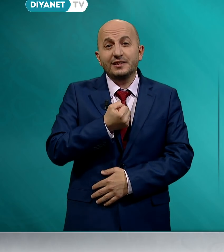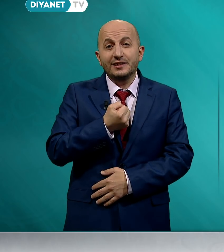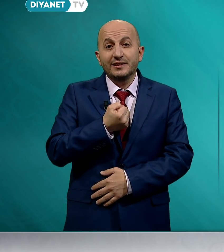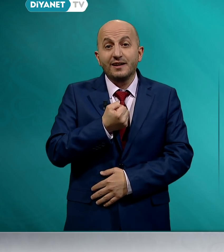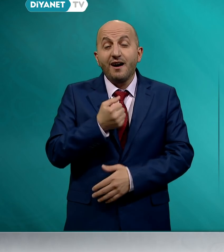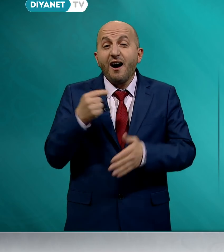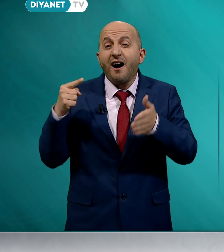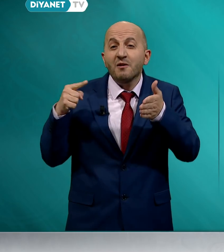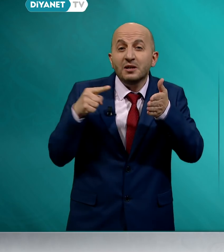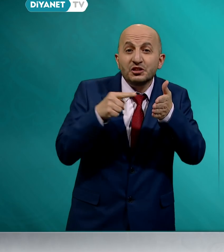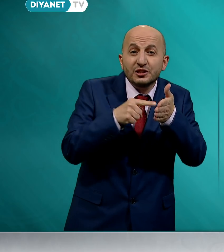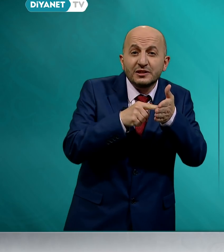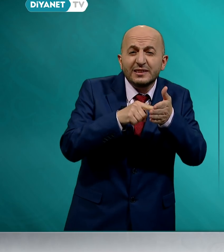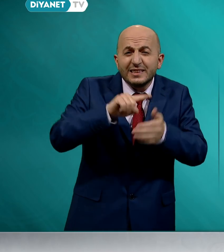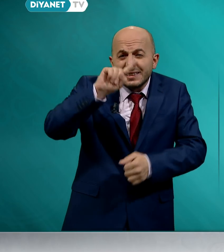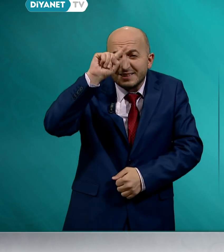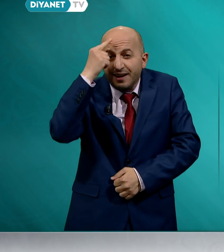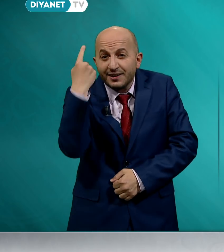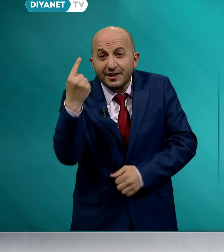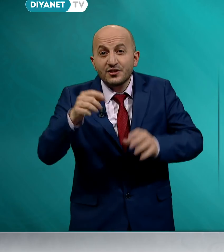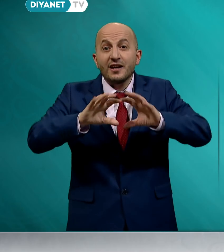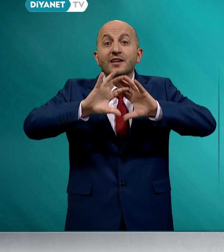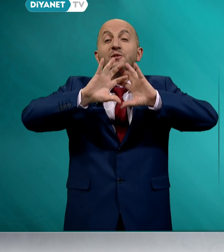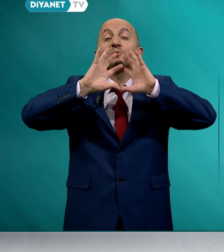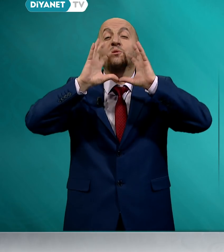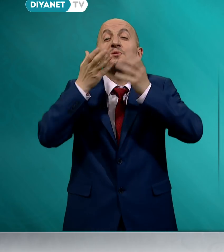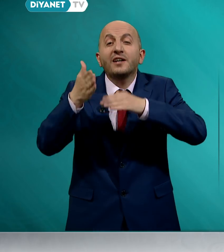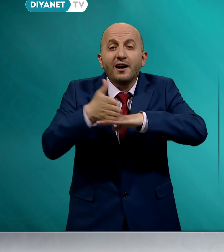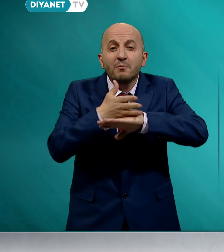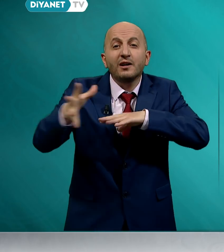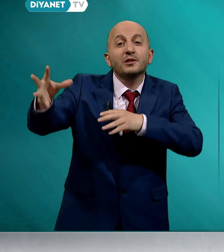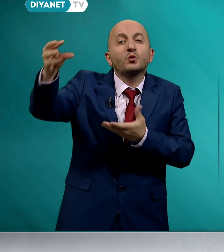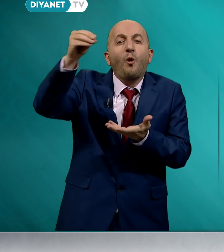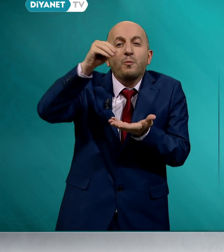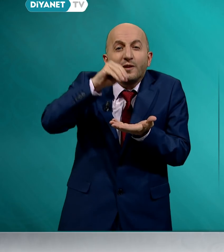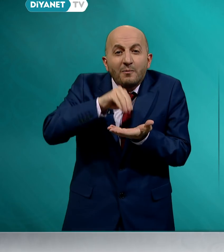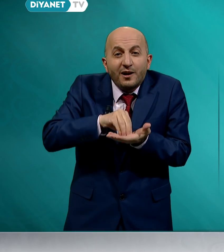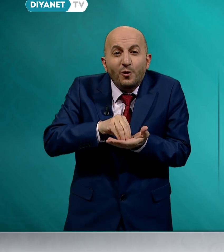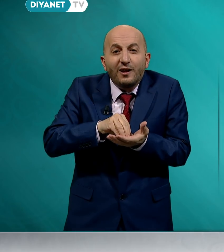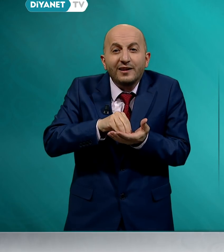amacı sadece dünya malı toplamak olan